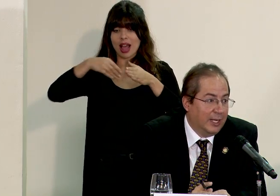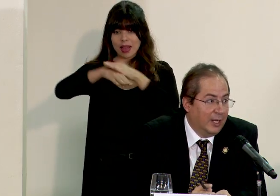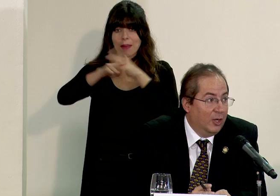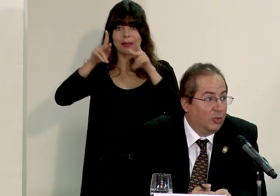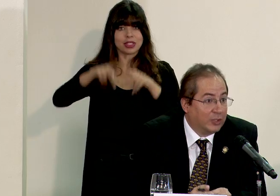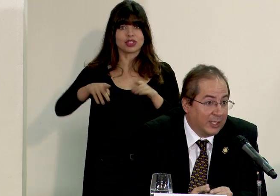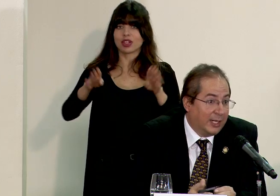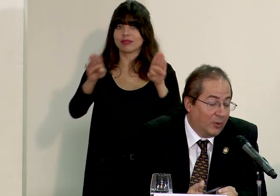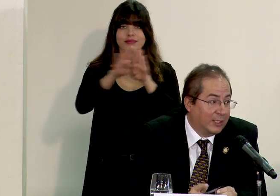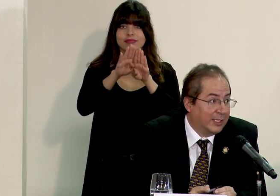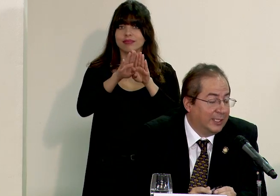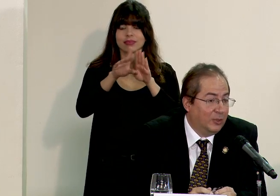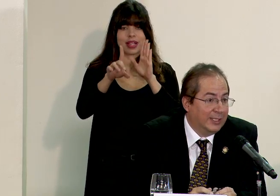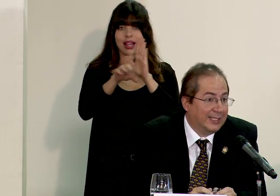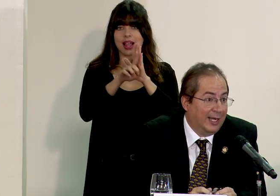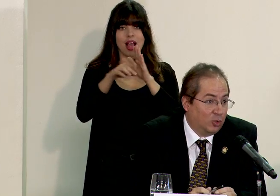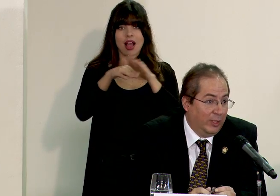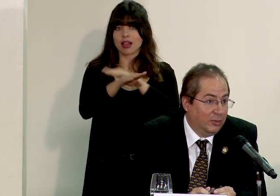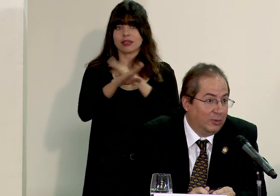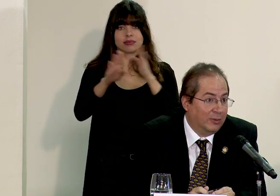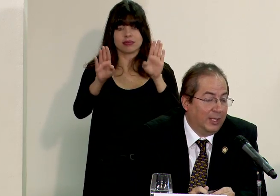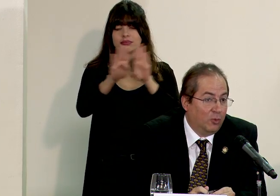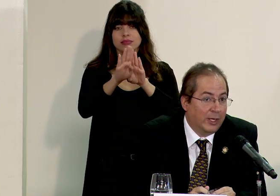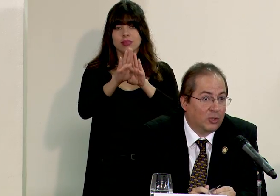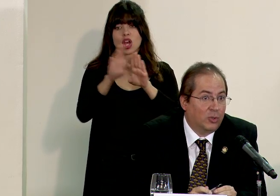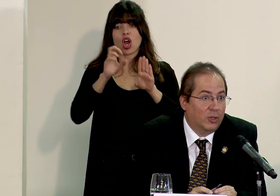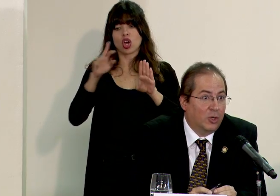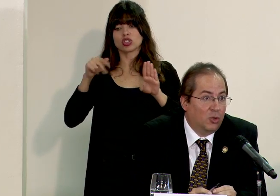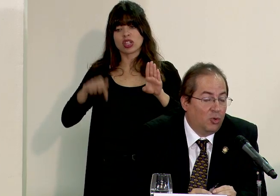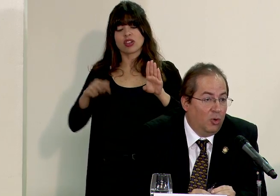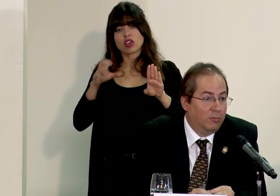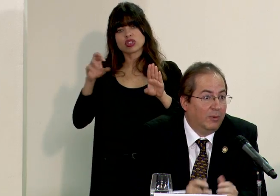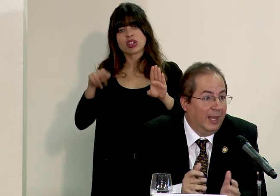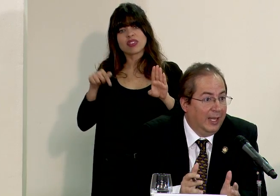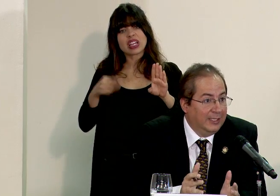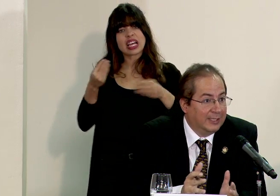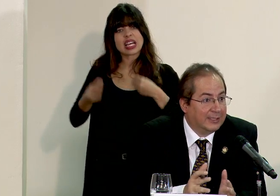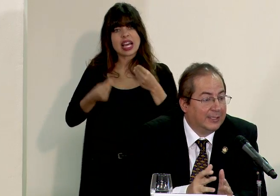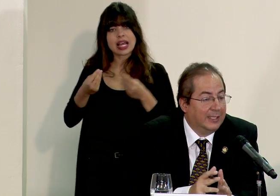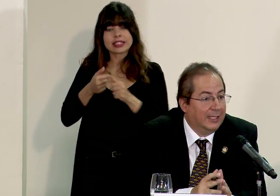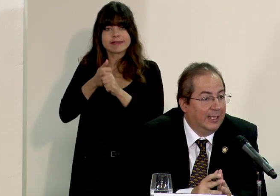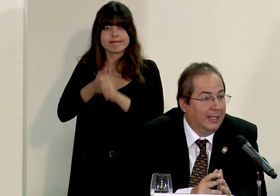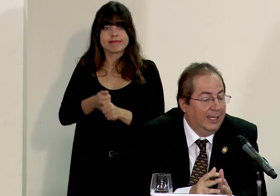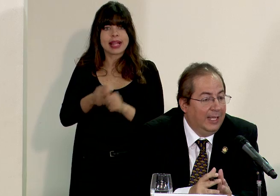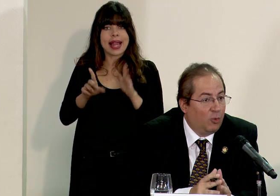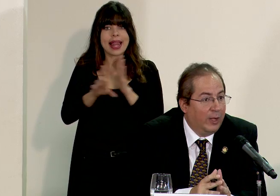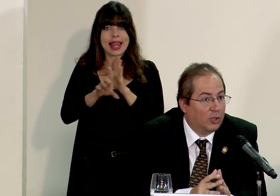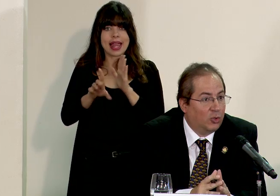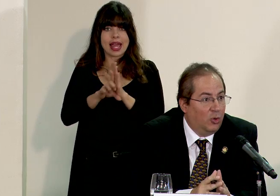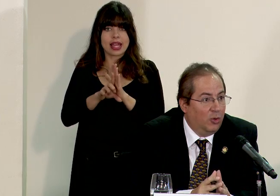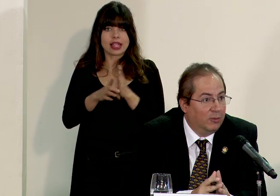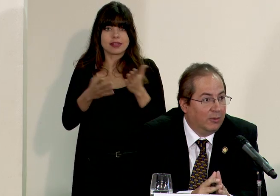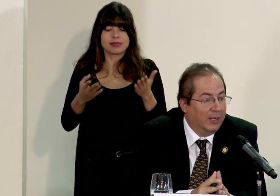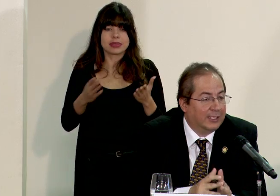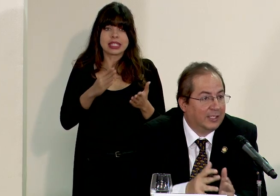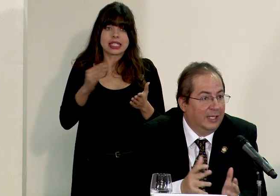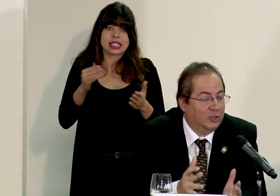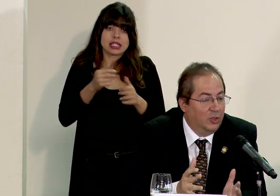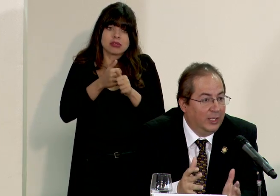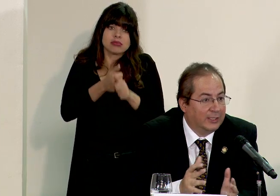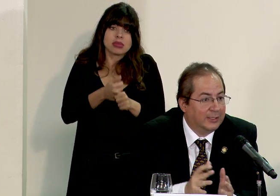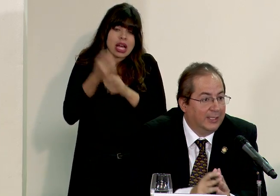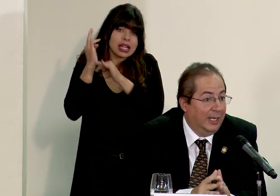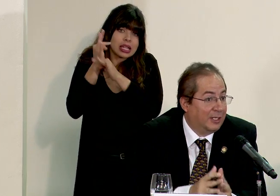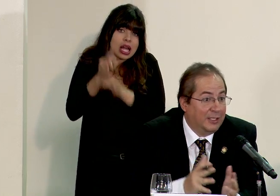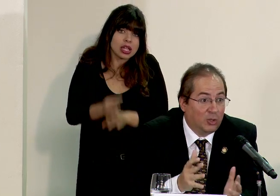personas Costa Rica lo que está haciendo es actuando de acuerdo con las leyes y de acuerdo con las